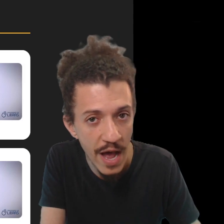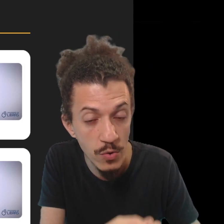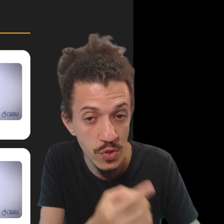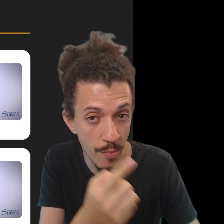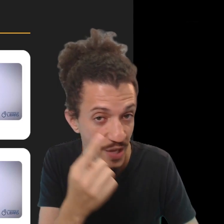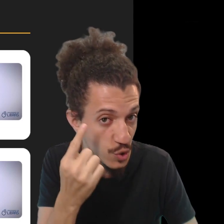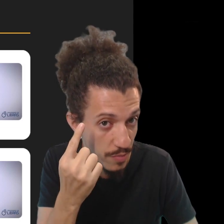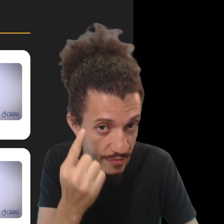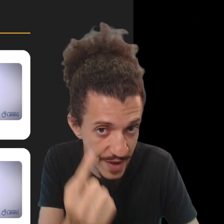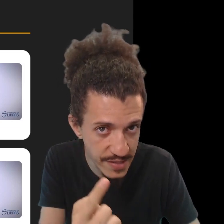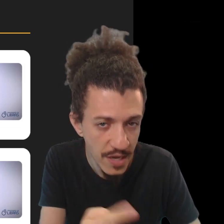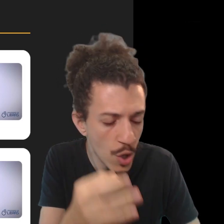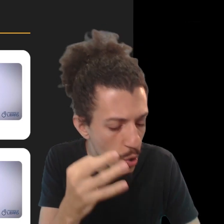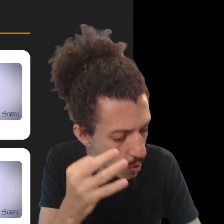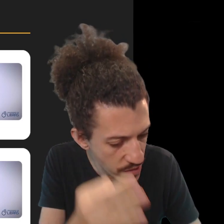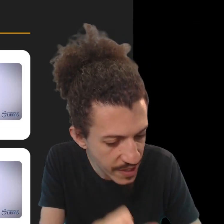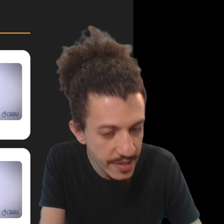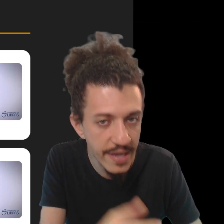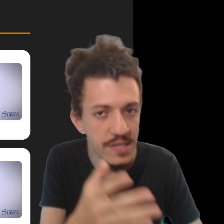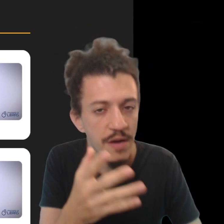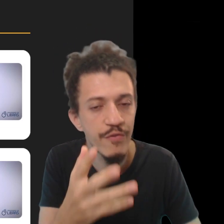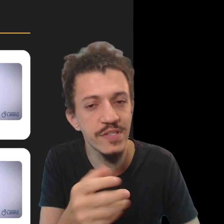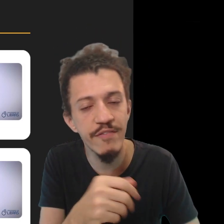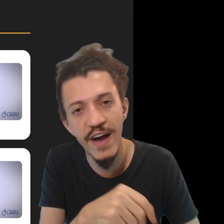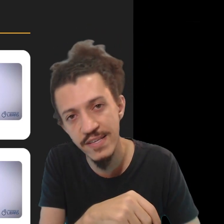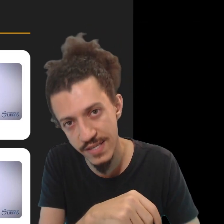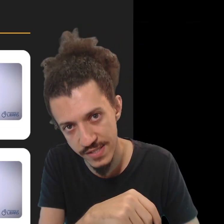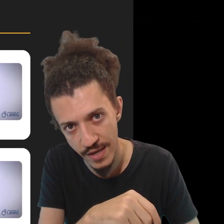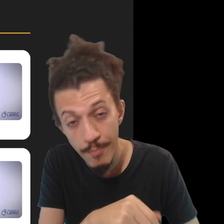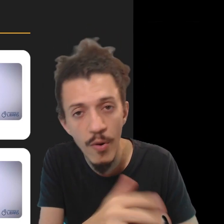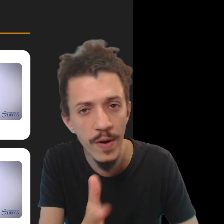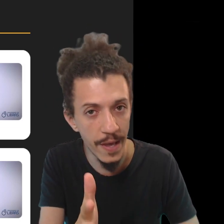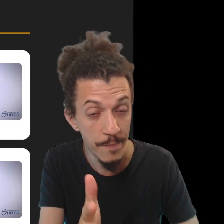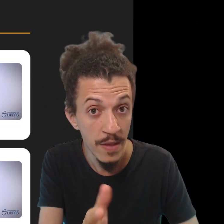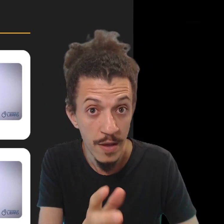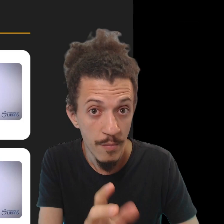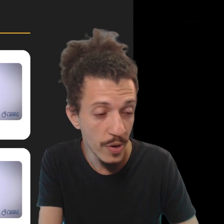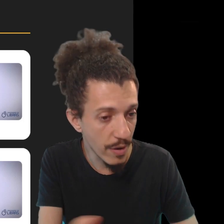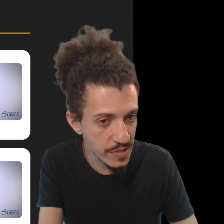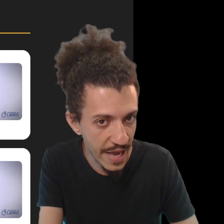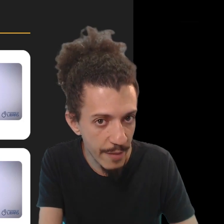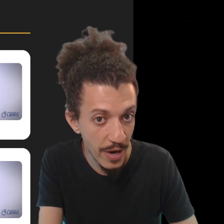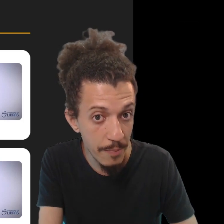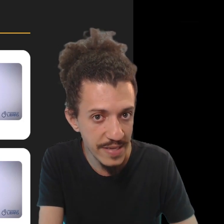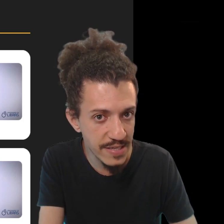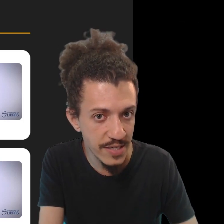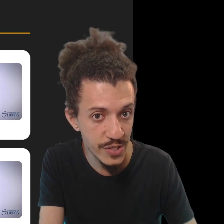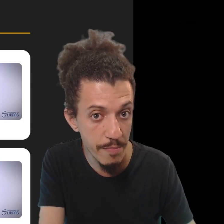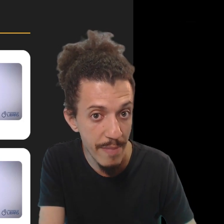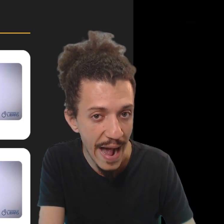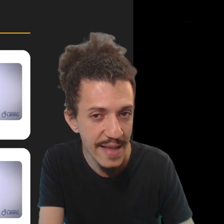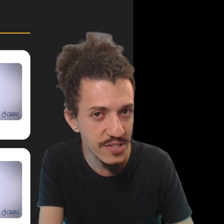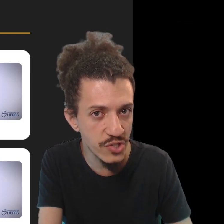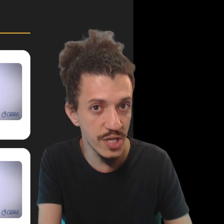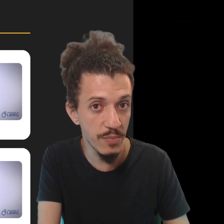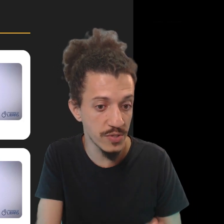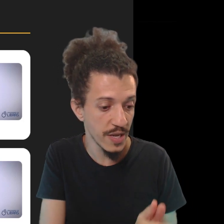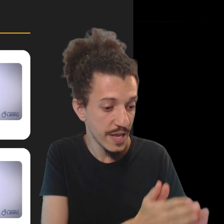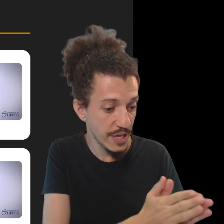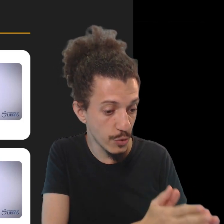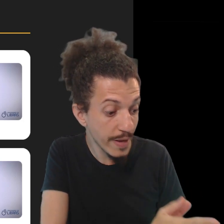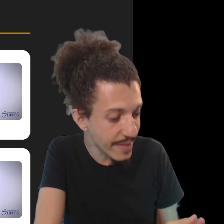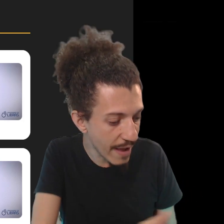um sinal somente uma vez, com certeza você vai esquecer. Por quê? Porque o cérebro, ele precisa de mais